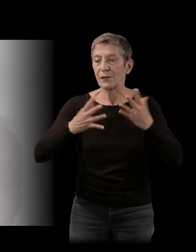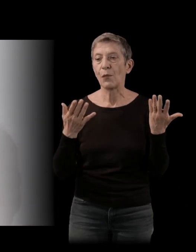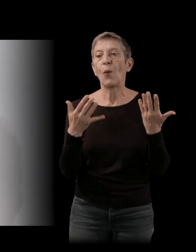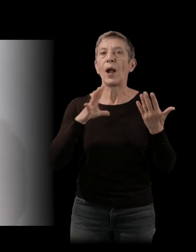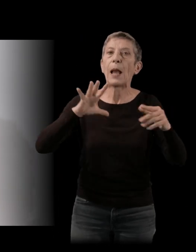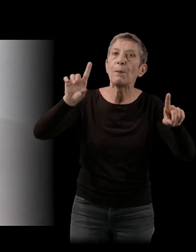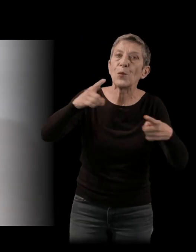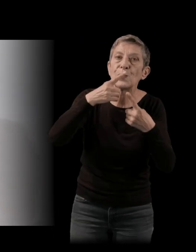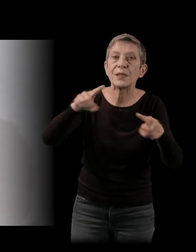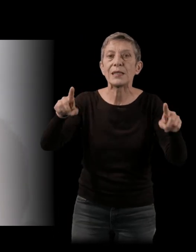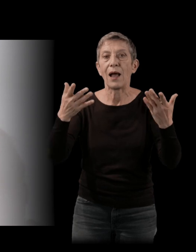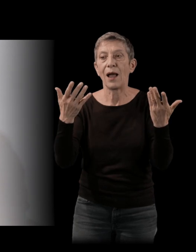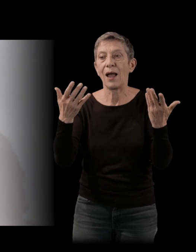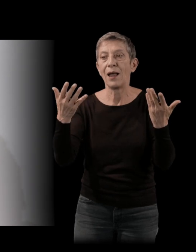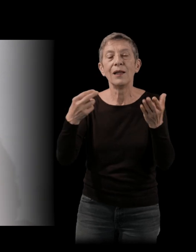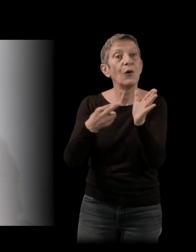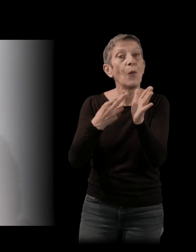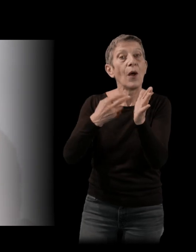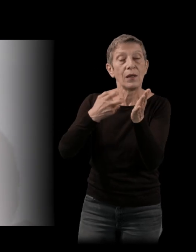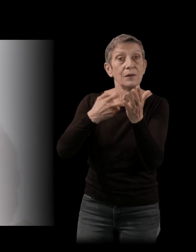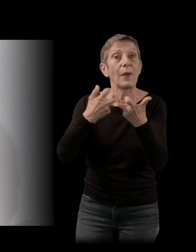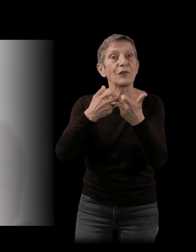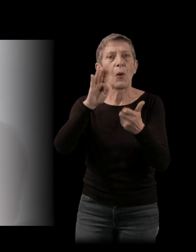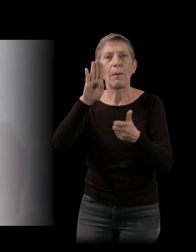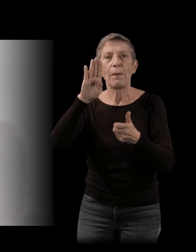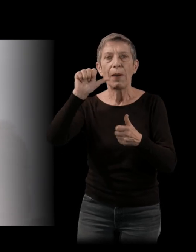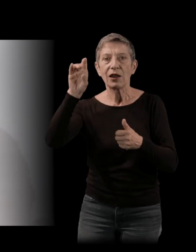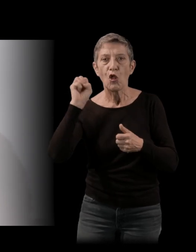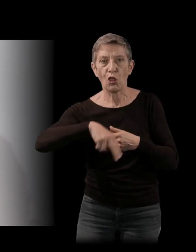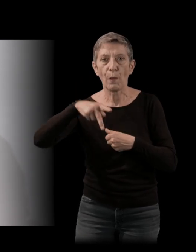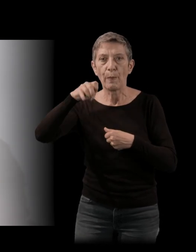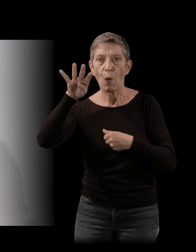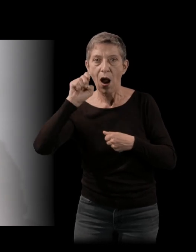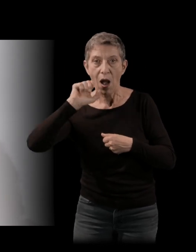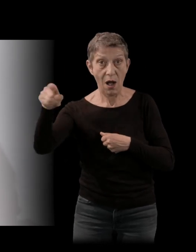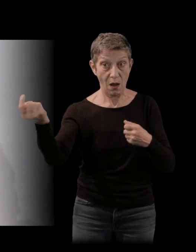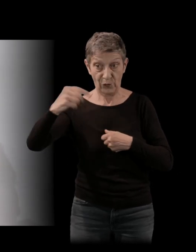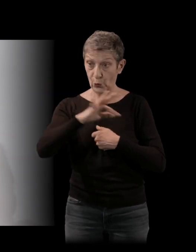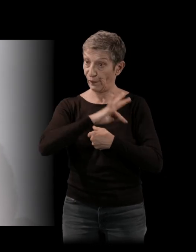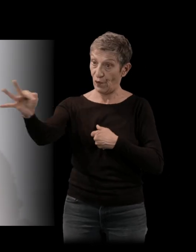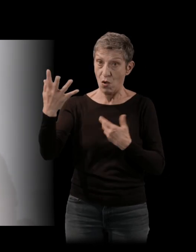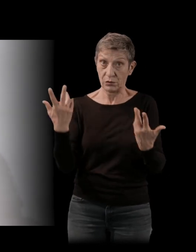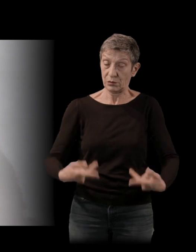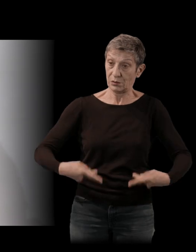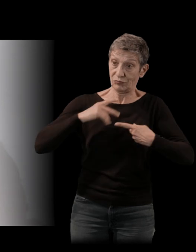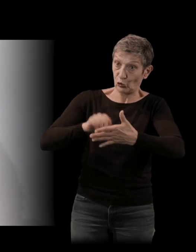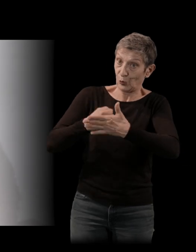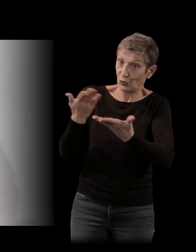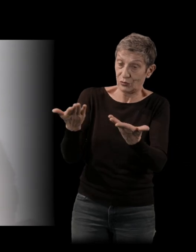que je fais vivre dans le roman, comme Baden-Powell, qui ont même fini leur vie en France. Donc, voilà, les liens ont été très forts.